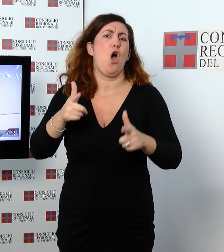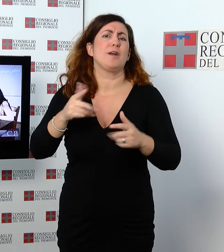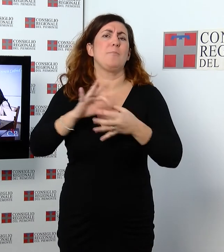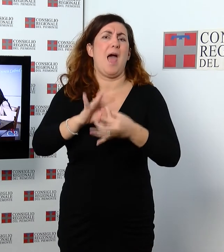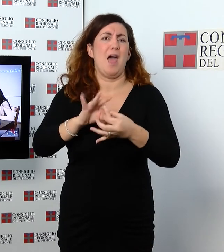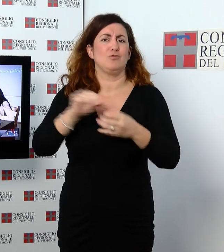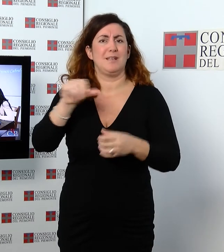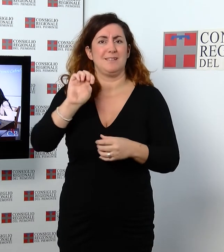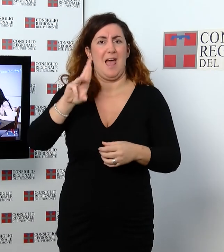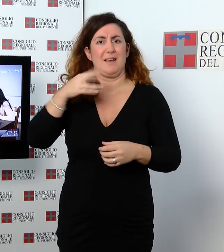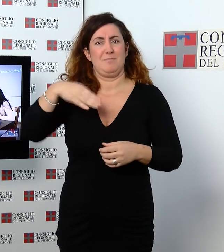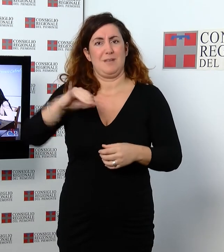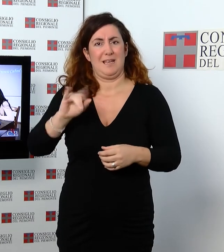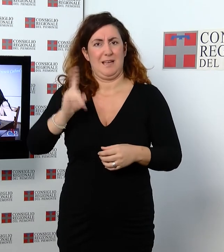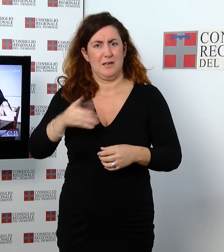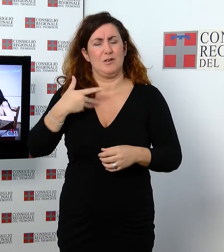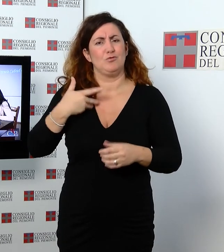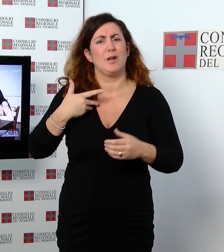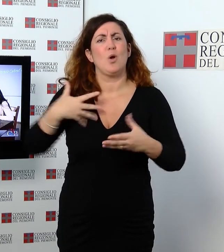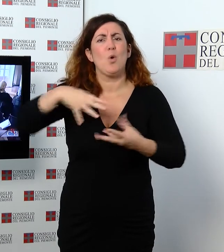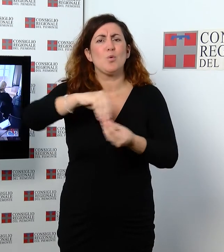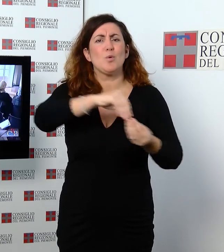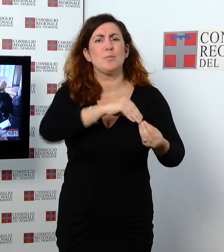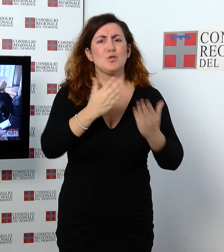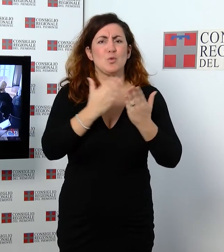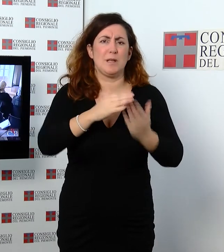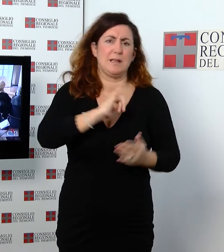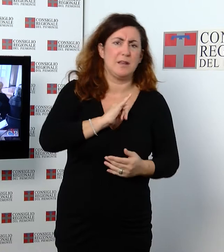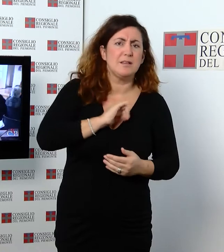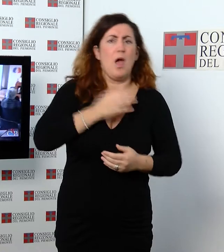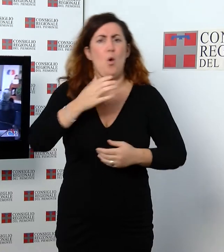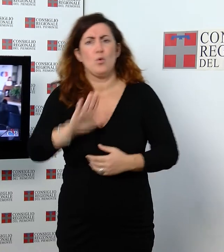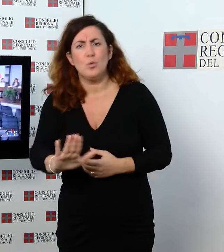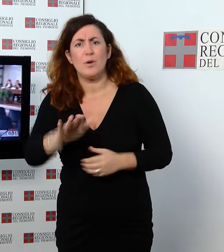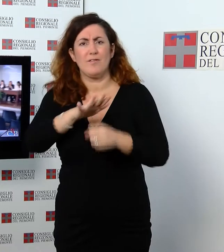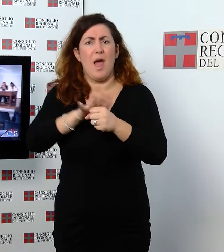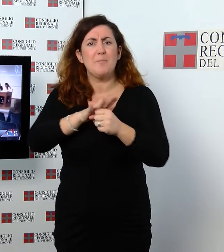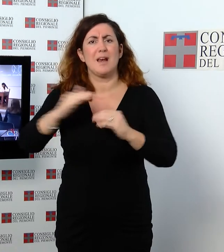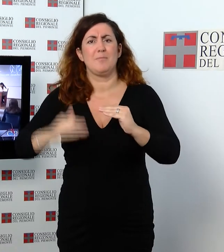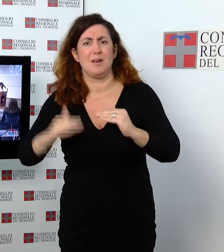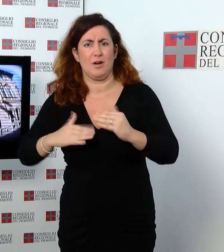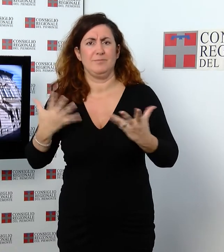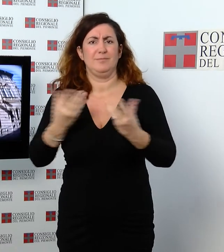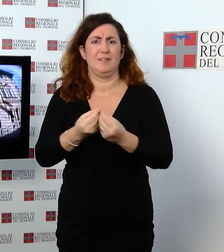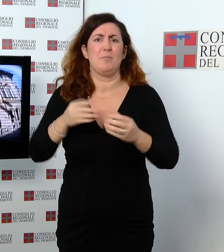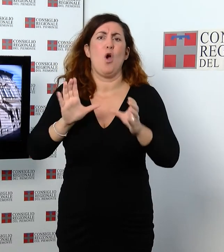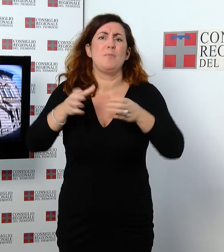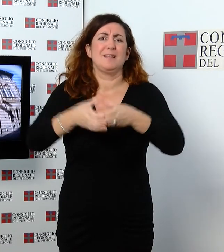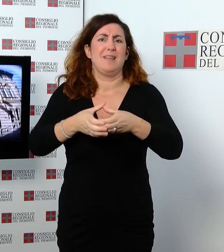Identità e Cultura e Famiglia e Minori, in collaborazione con il Comitato Associazioni Femminili di Torino. CERREA Party